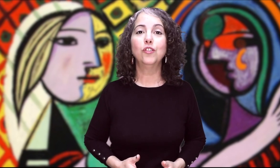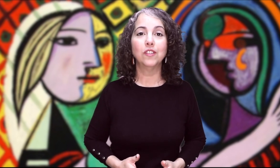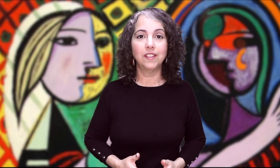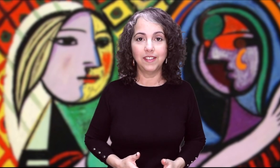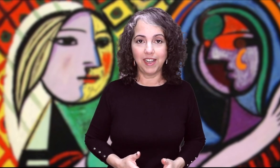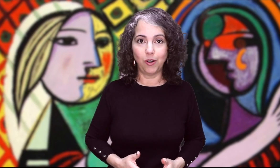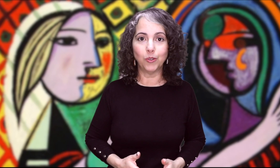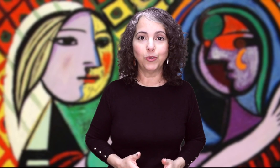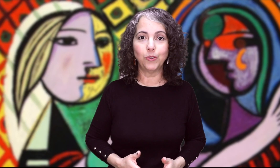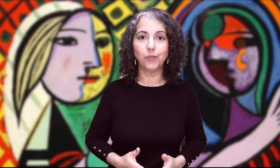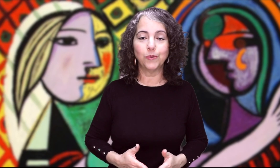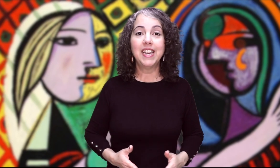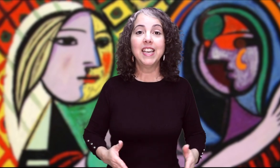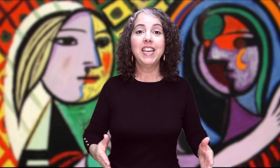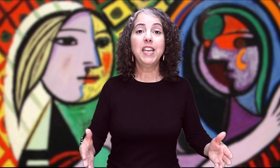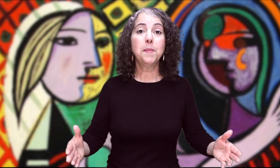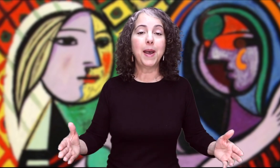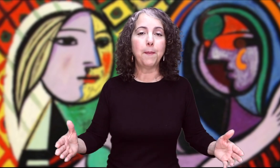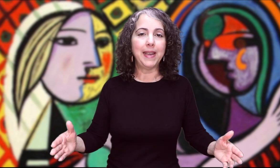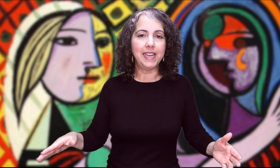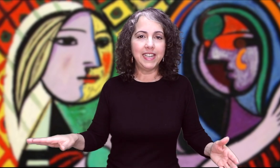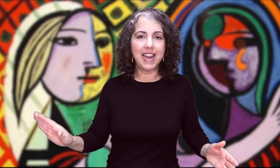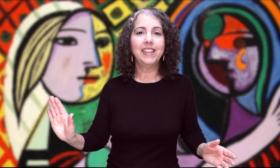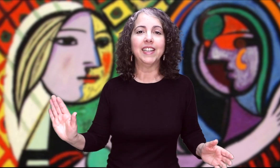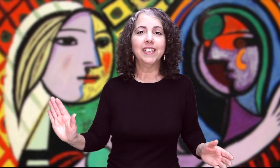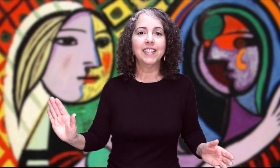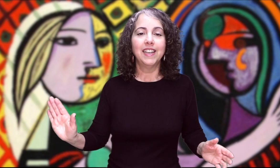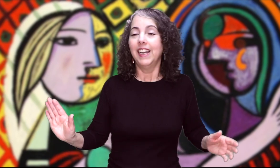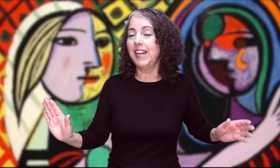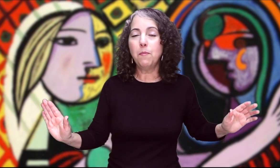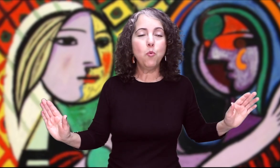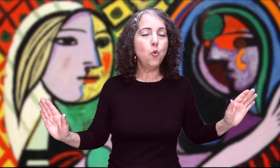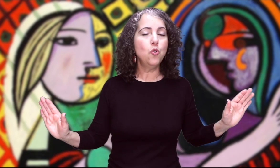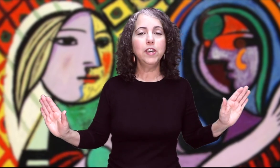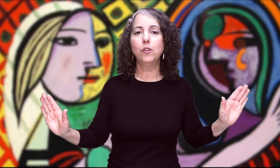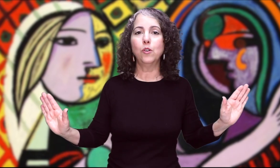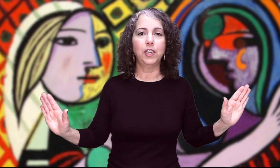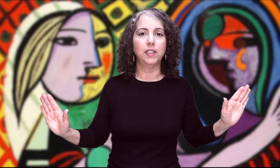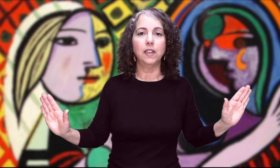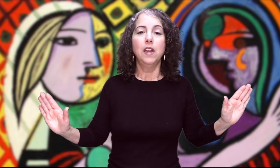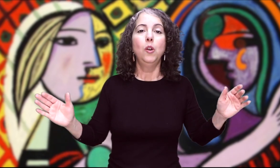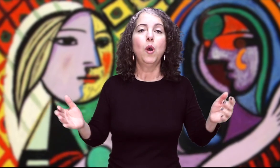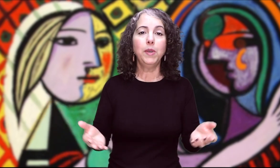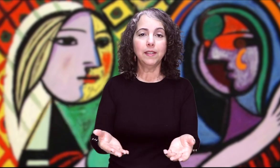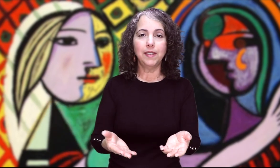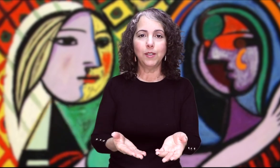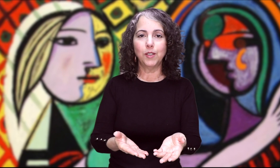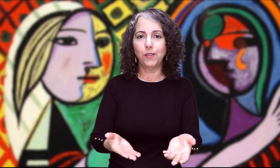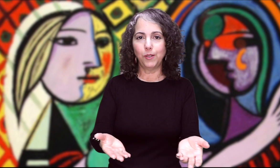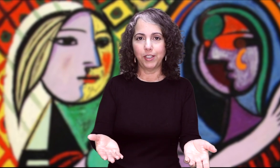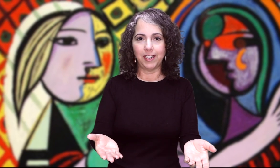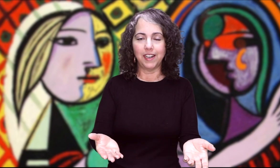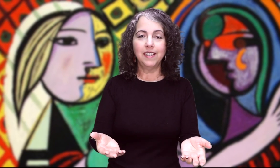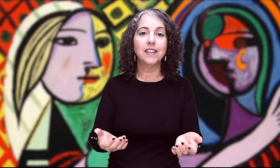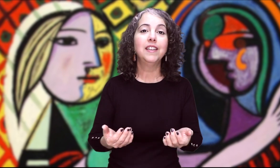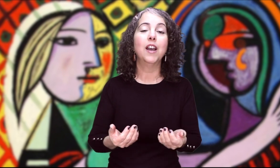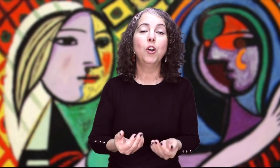Celosos Irma Peinate Era muy coqueta Lo había sido de soltera y ahora